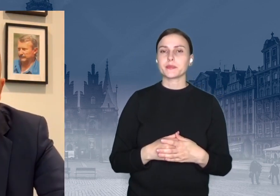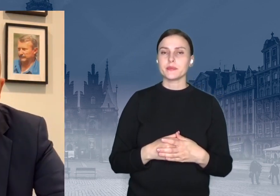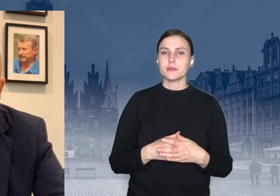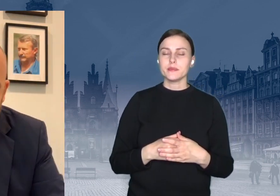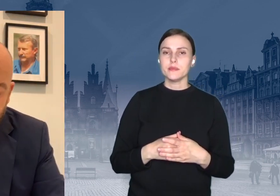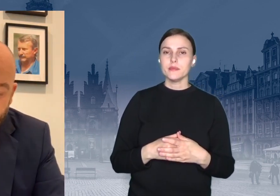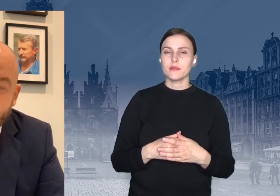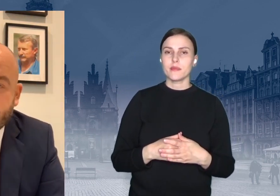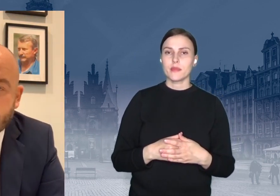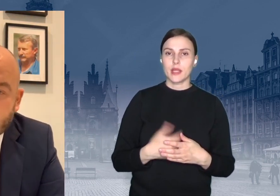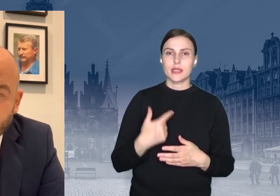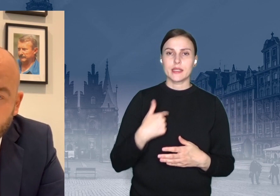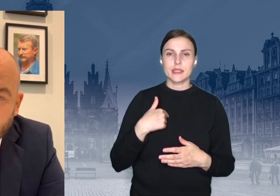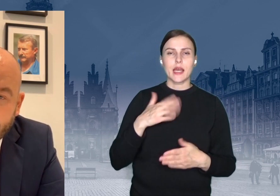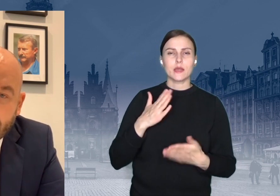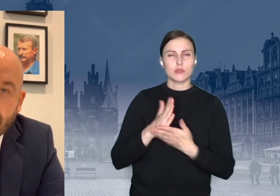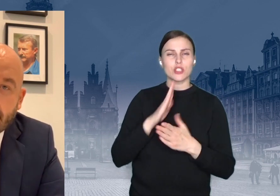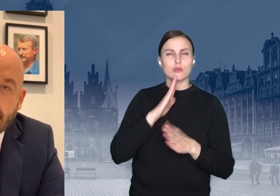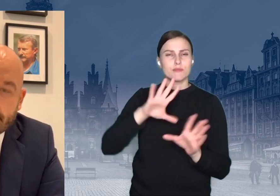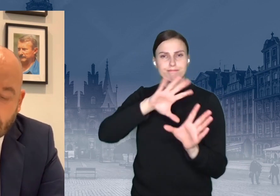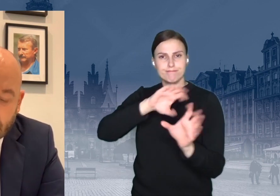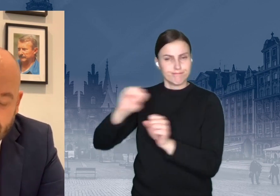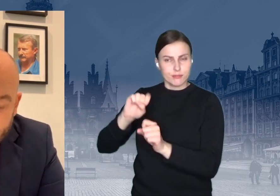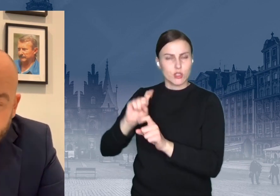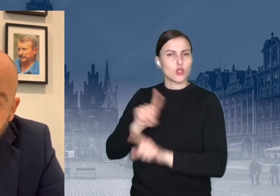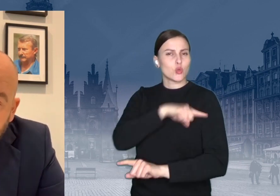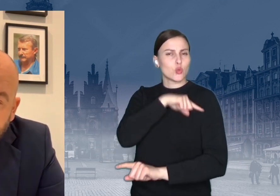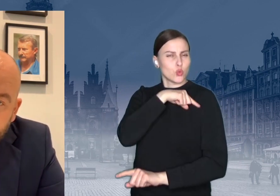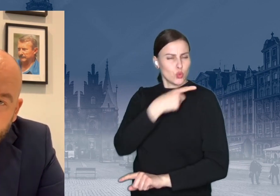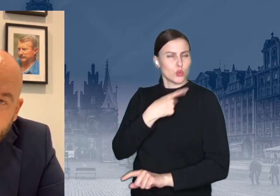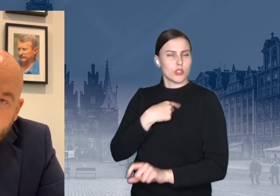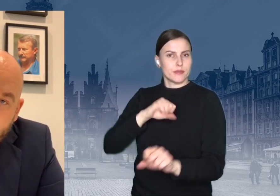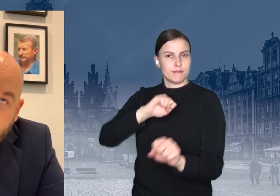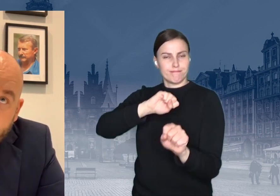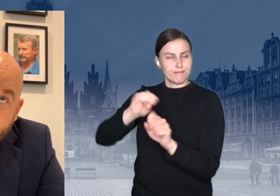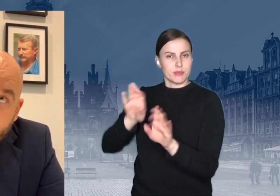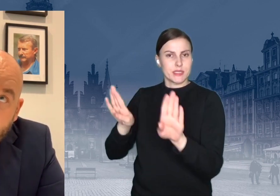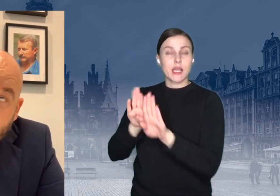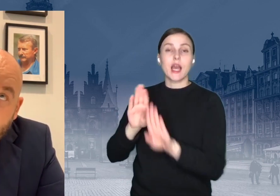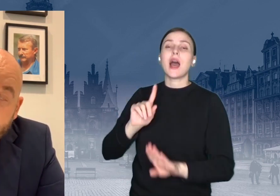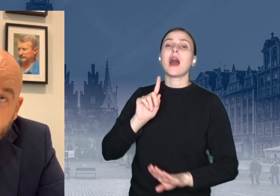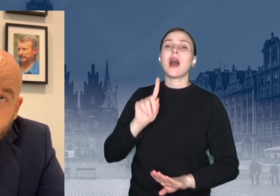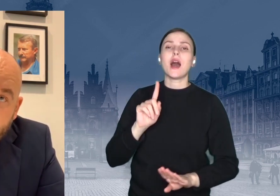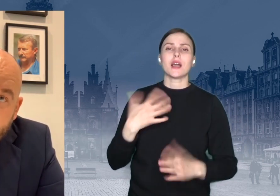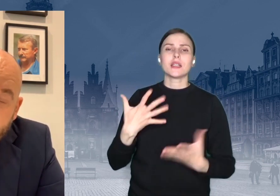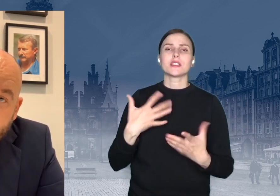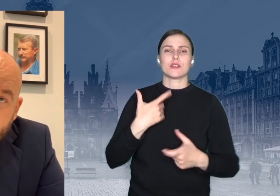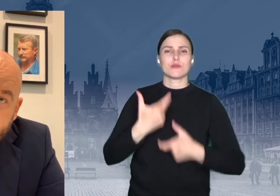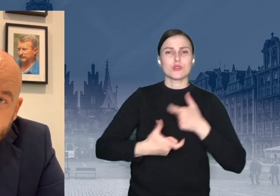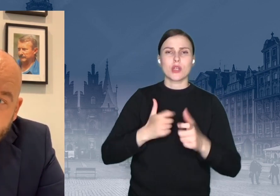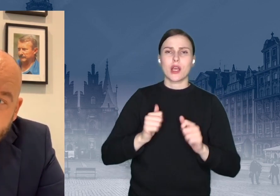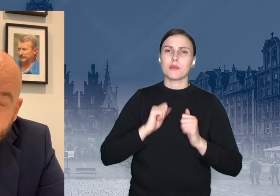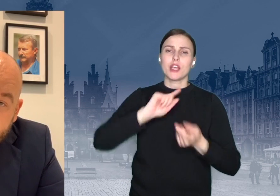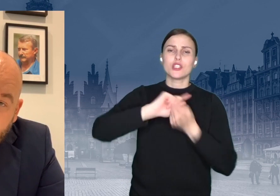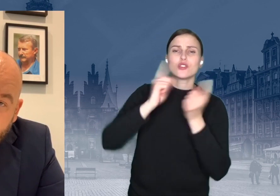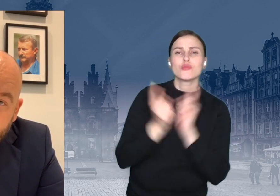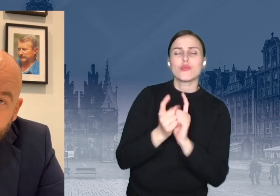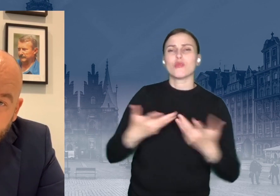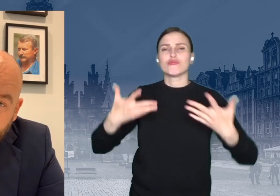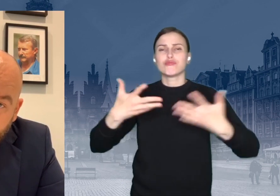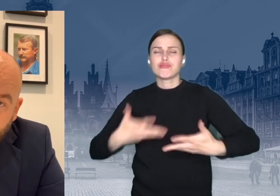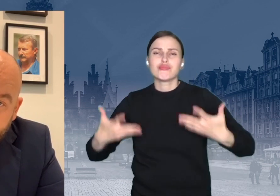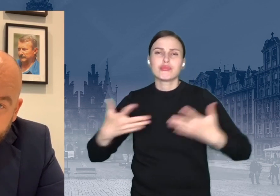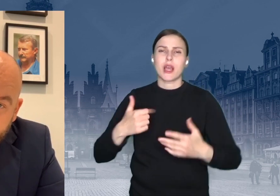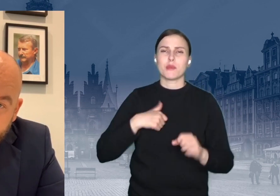trzymałem tą wyspę przez moment zamkniętą dłużej, bo zależało mi, abyśmy nie spotykali się w miejscach i nie